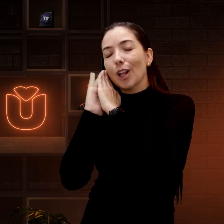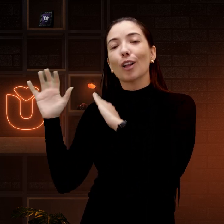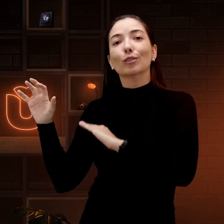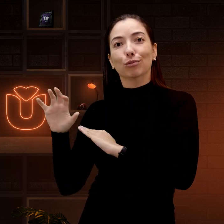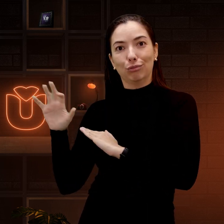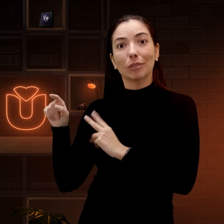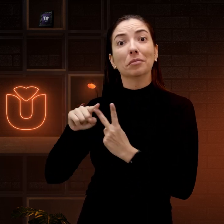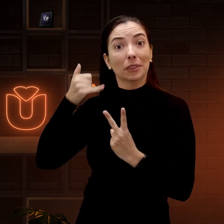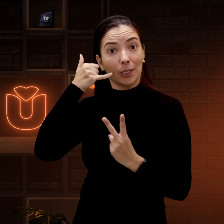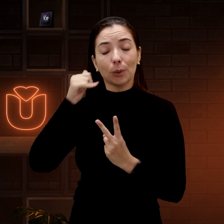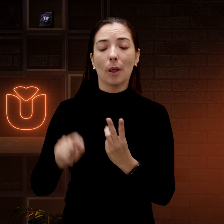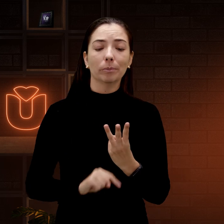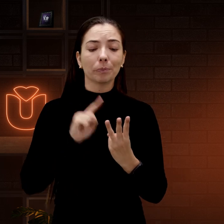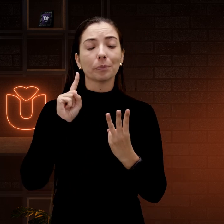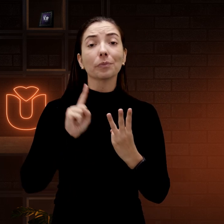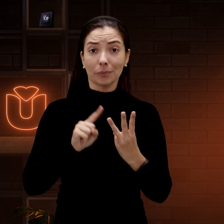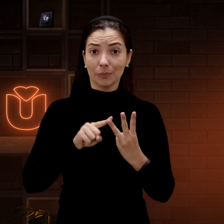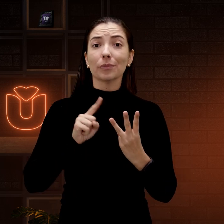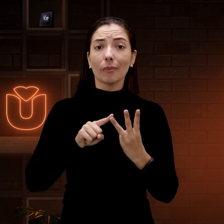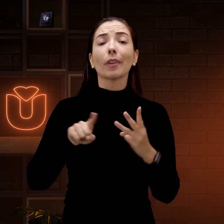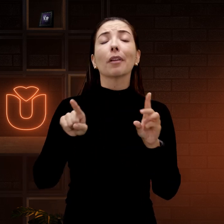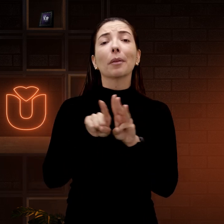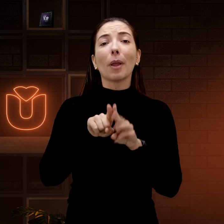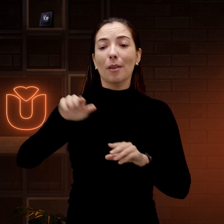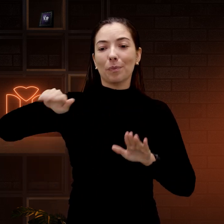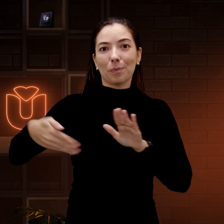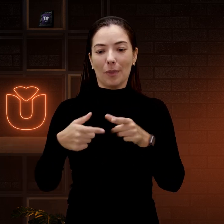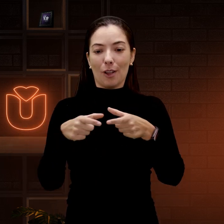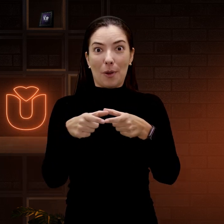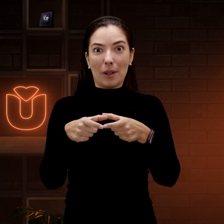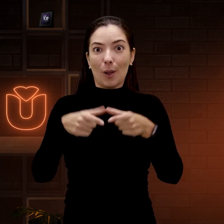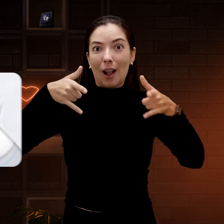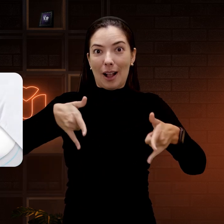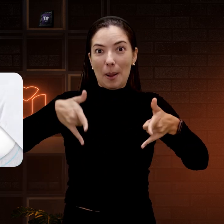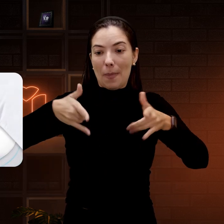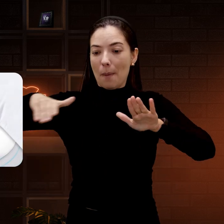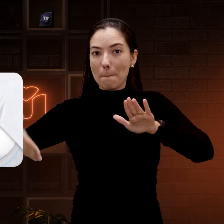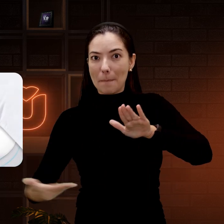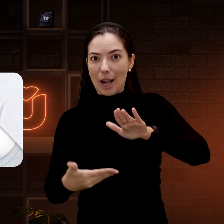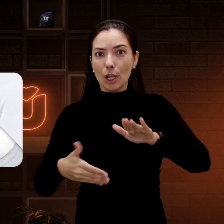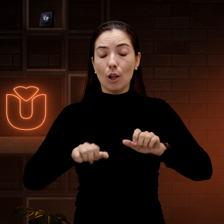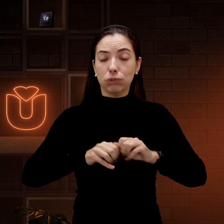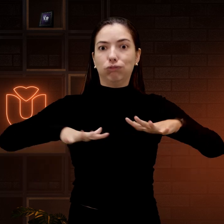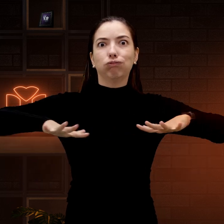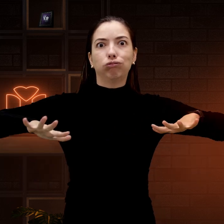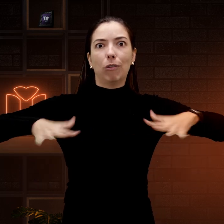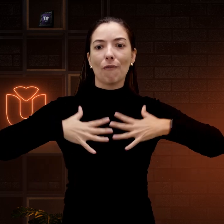E quando ele desperta, vibra e a gente acorda. Terceiro, é o despertador vibratório que vibra a